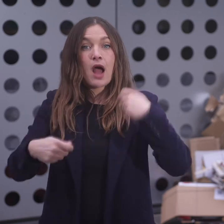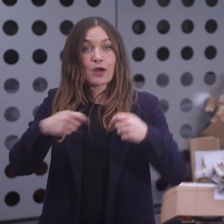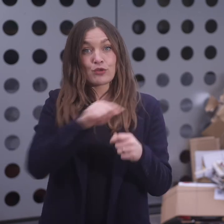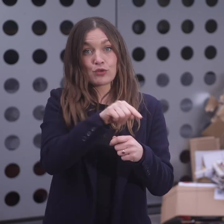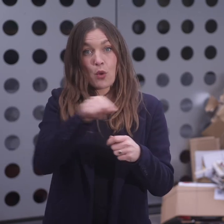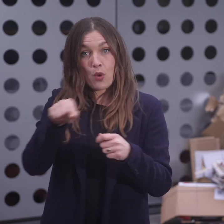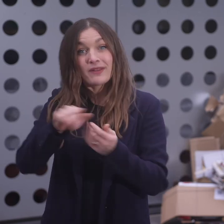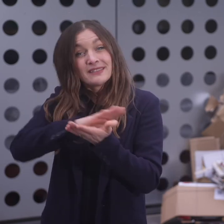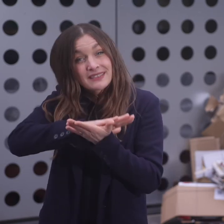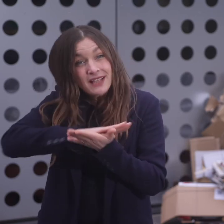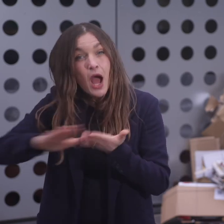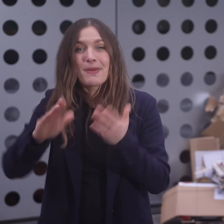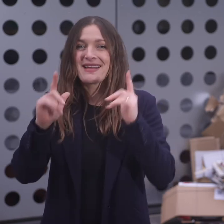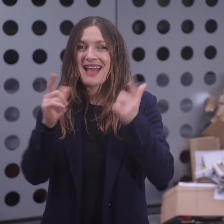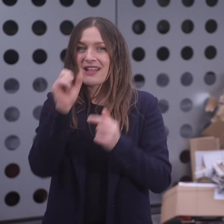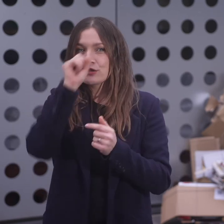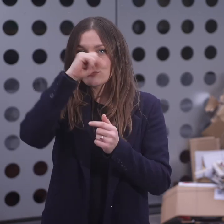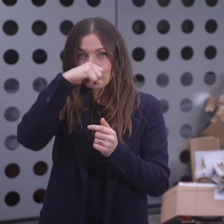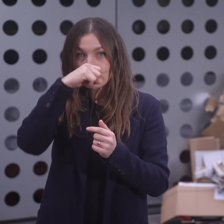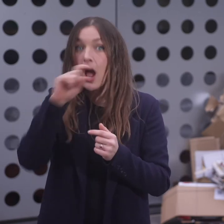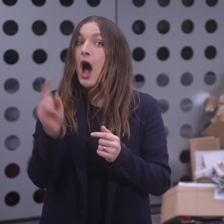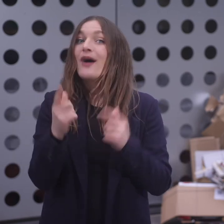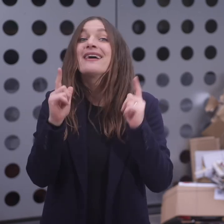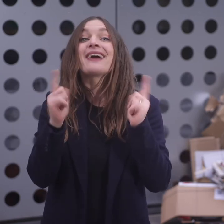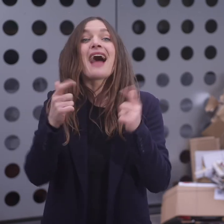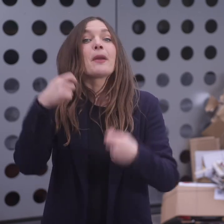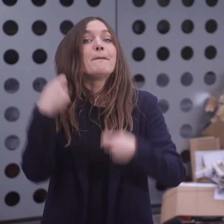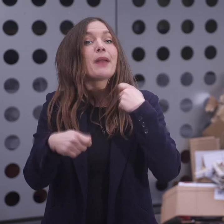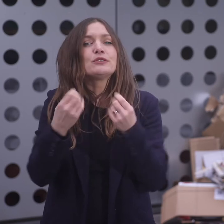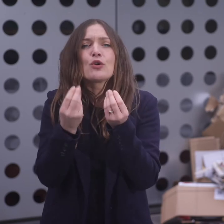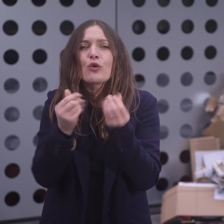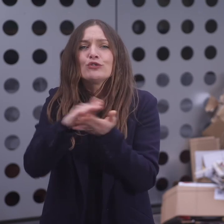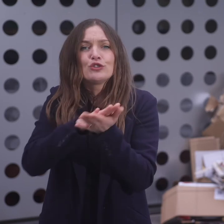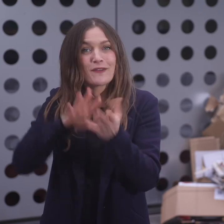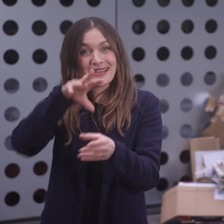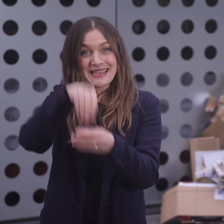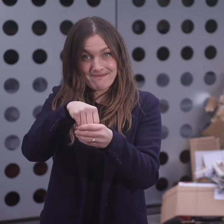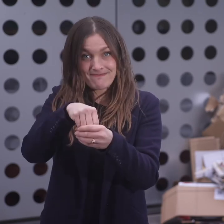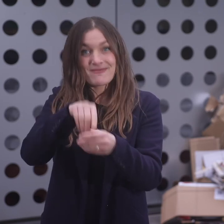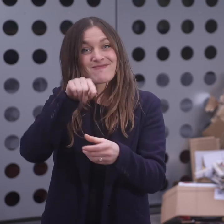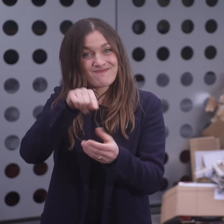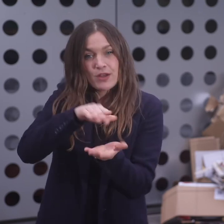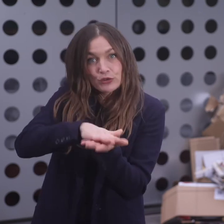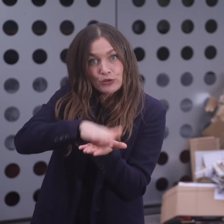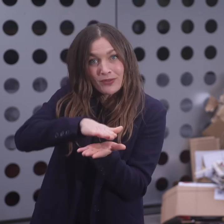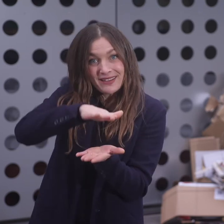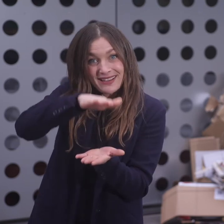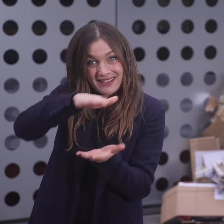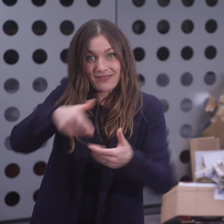Wie und wo? Papier und Karton, unverschmutzt und ohne Fremdstoffe, fest mit Schnur gebündelt,